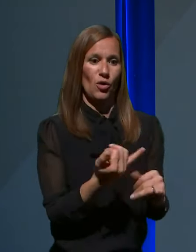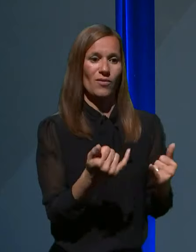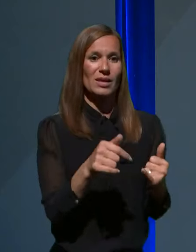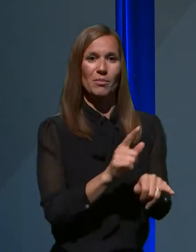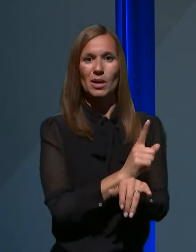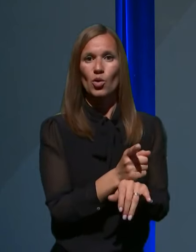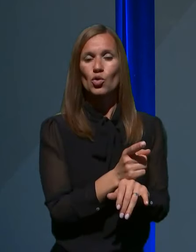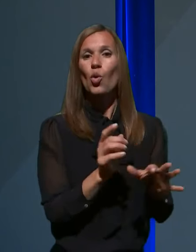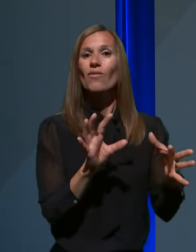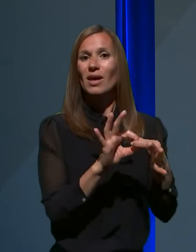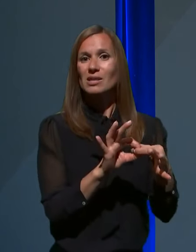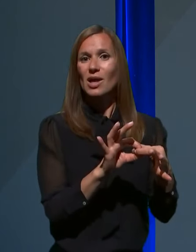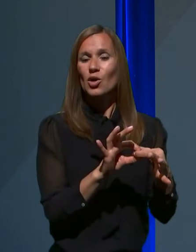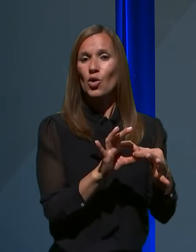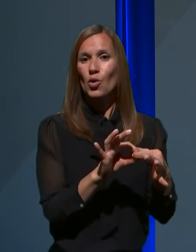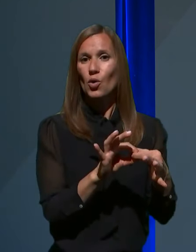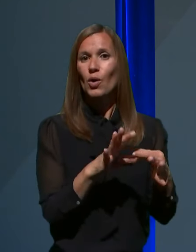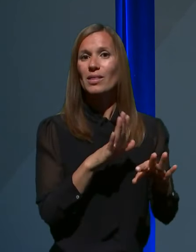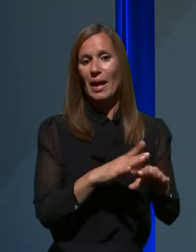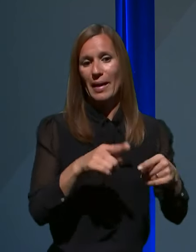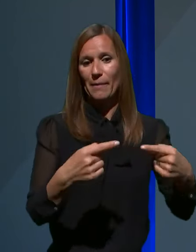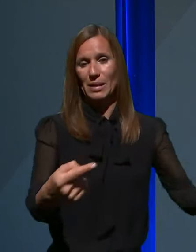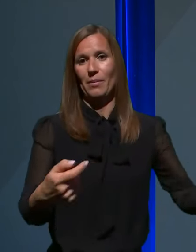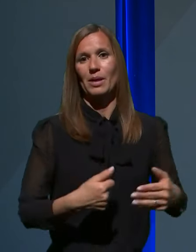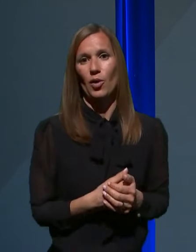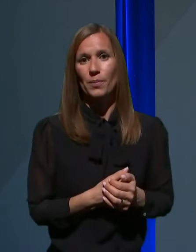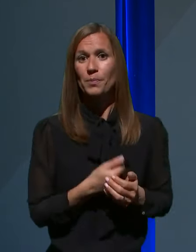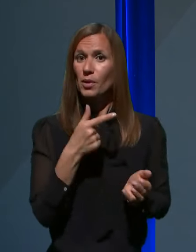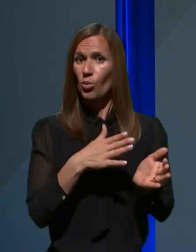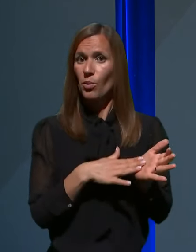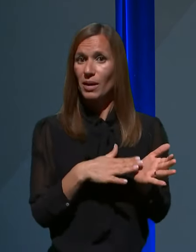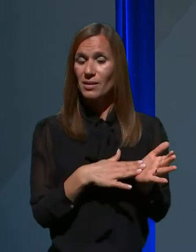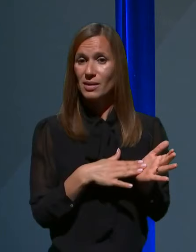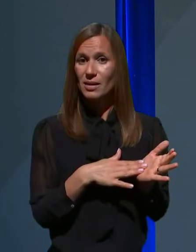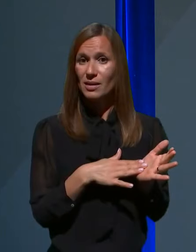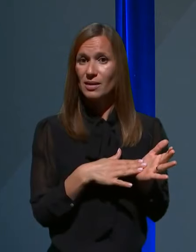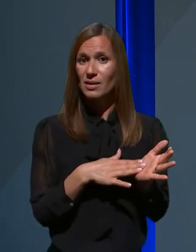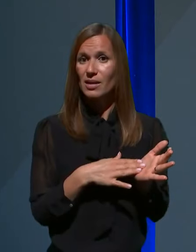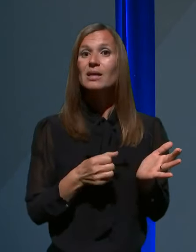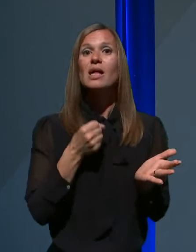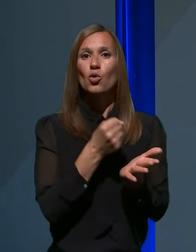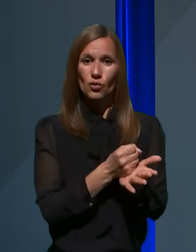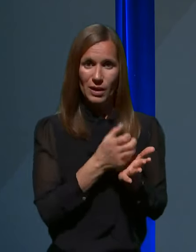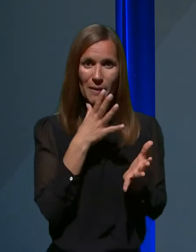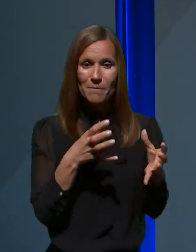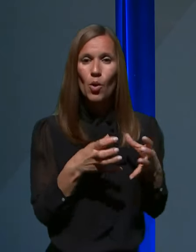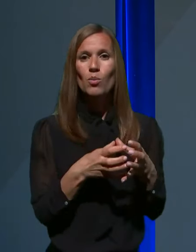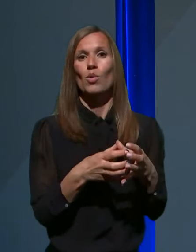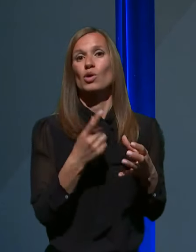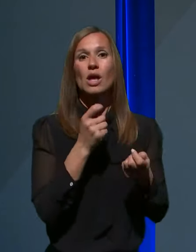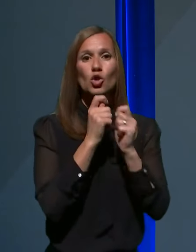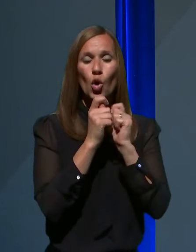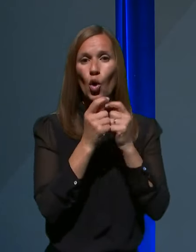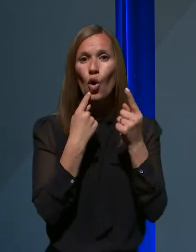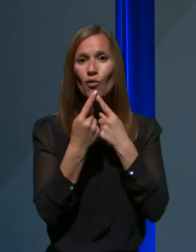na to epidemijo. Se pravi, zagotovili bomo z dogovorom, da bodo pač